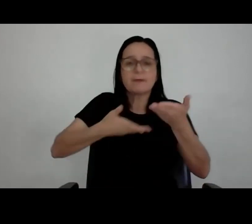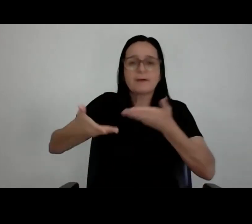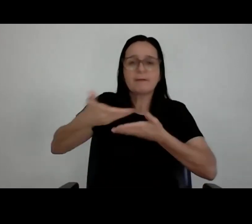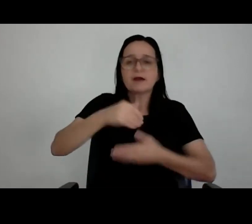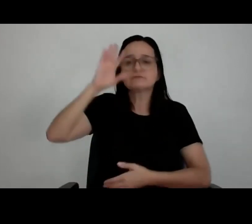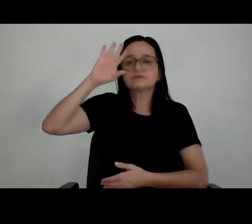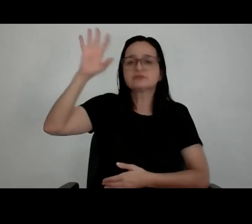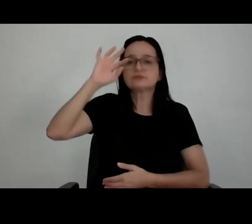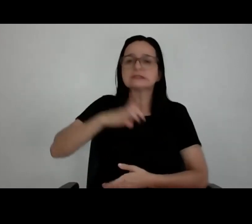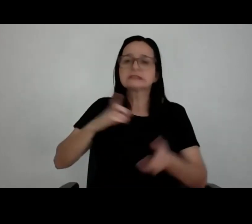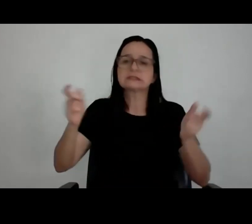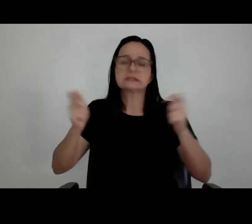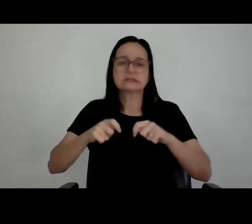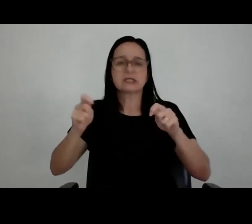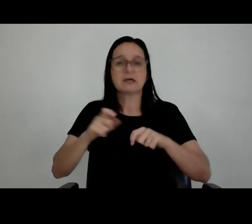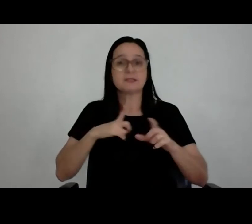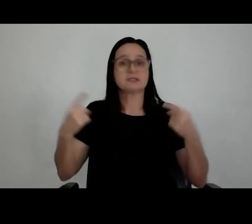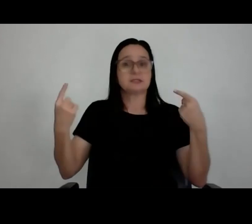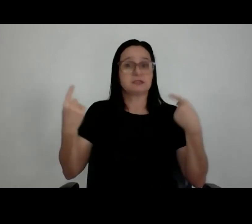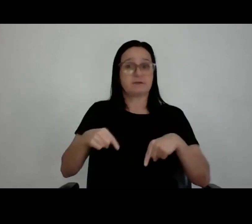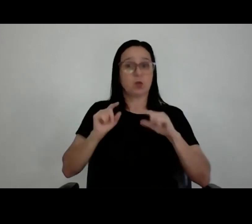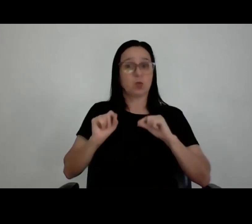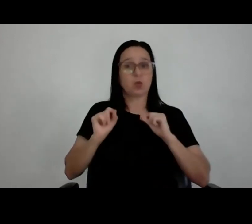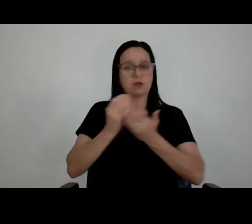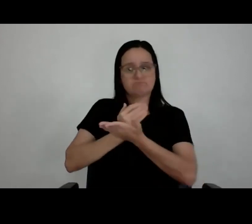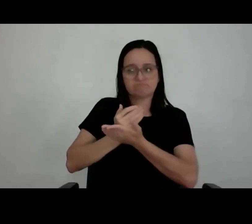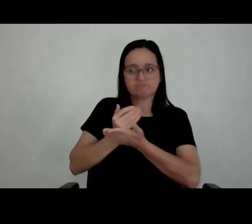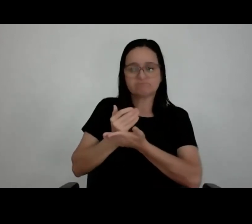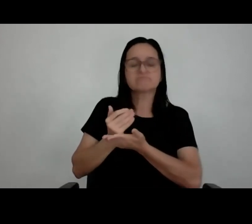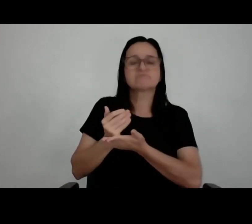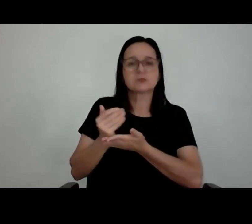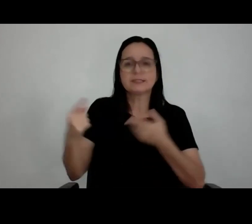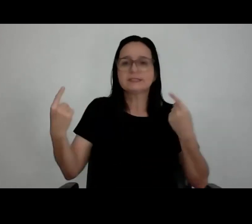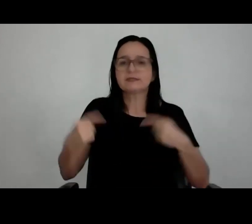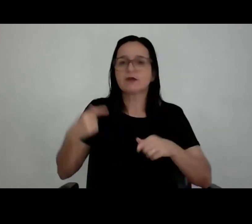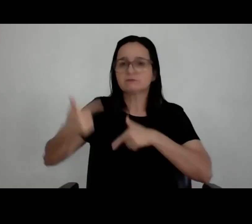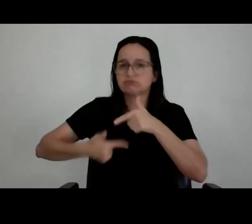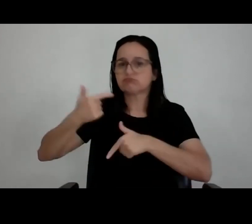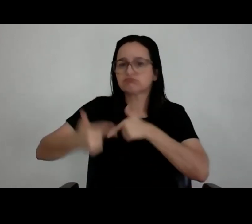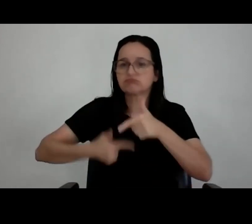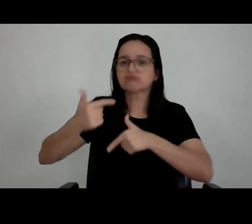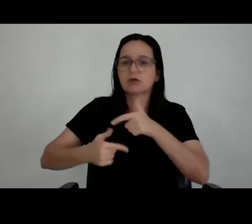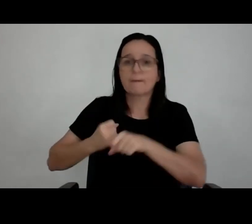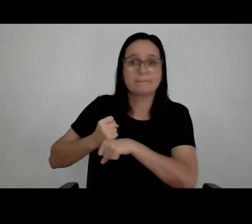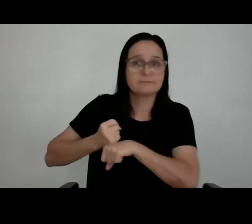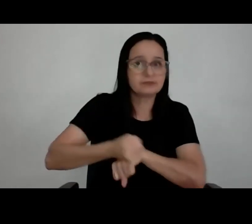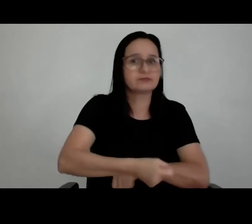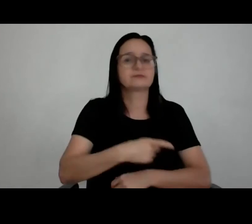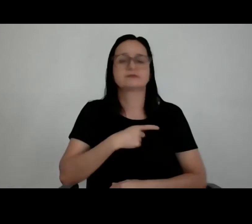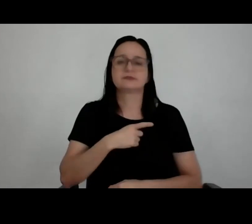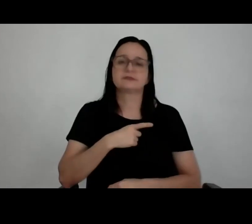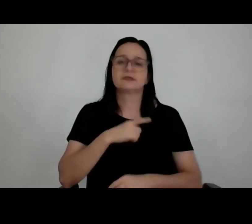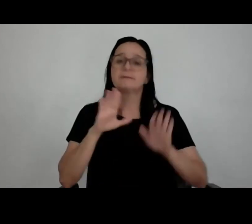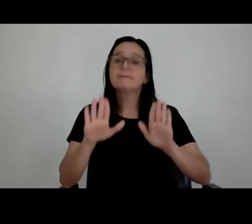mas é um desafio, início de carreira também, é um super desafio, você tem que trabalhar muito bem aquilo ali, para ir... Mas tem que estar